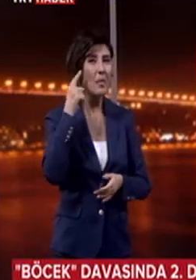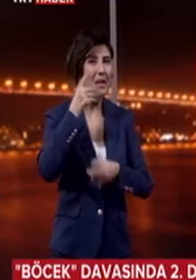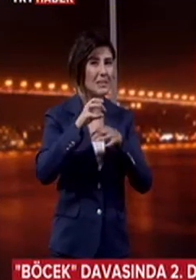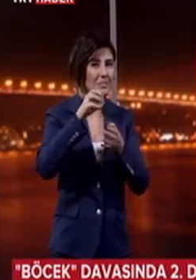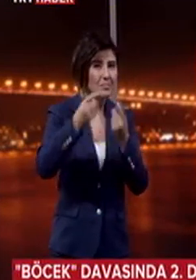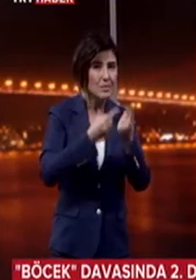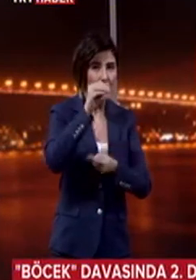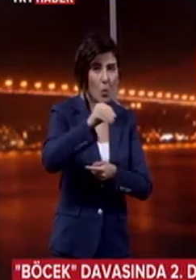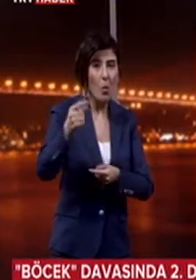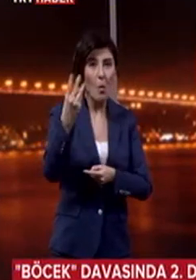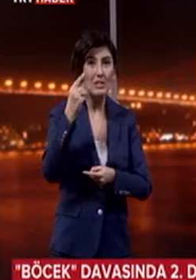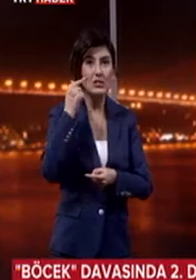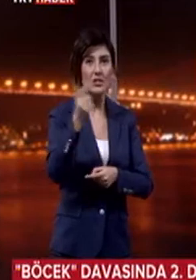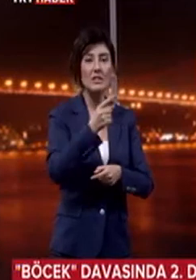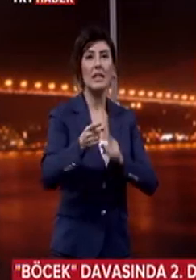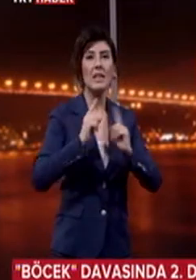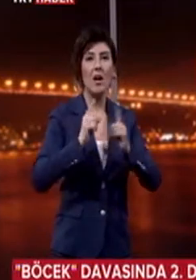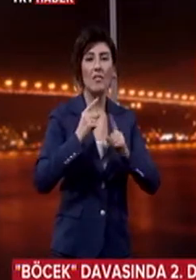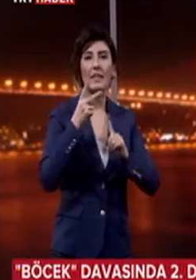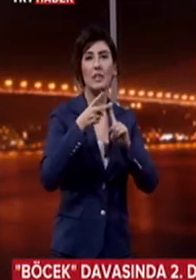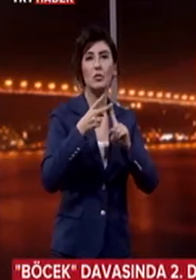hakkında açılan davanın ikinci duruşması yarın yapılacak.